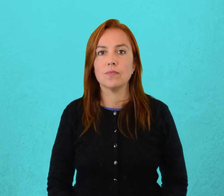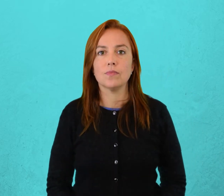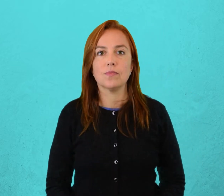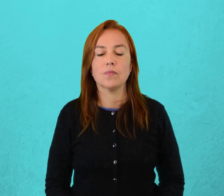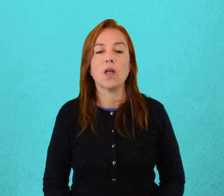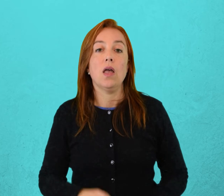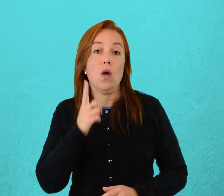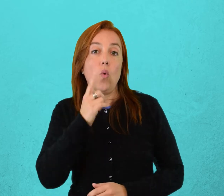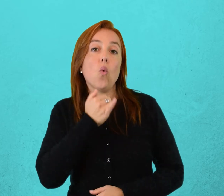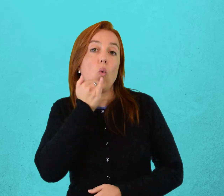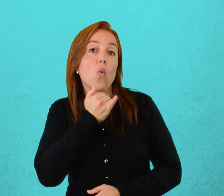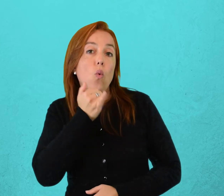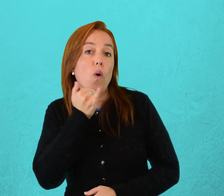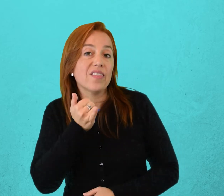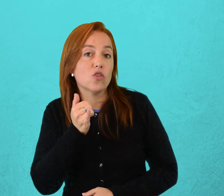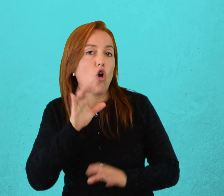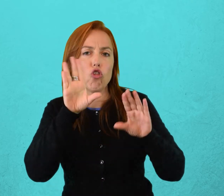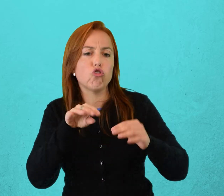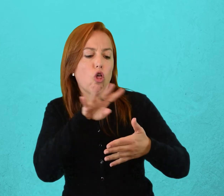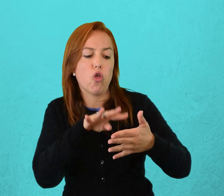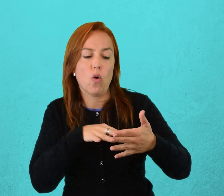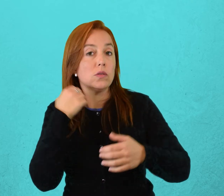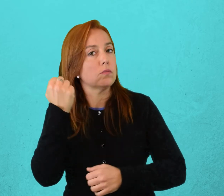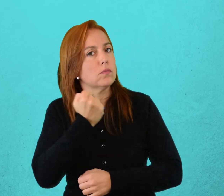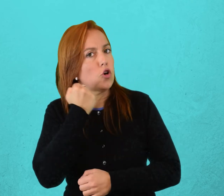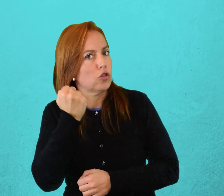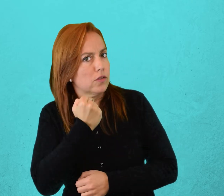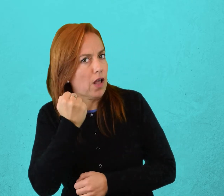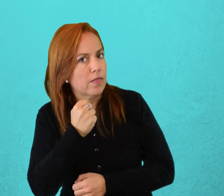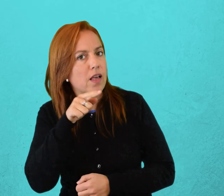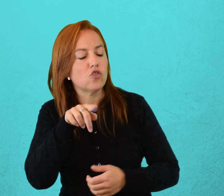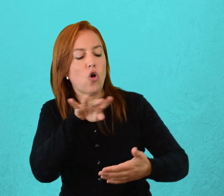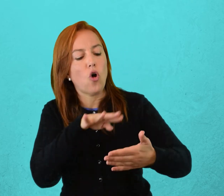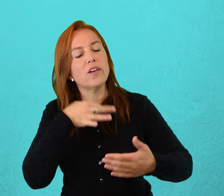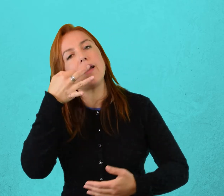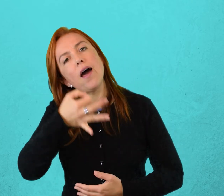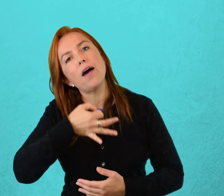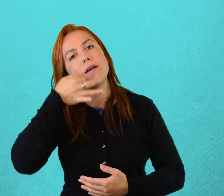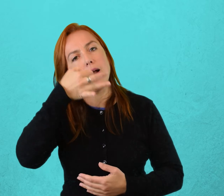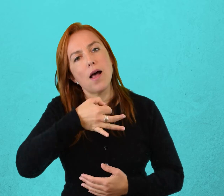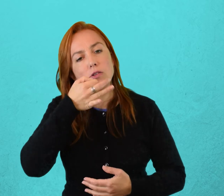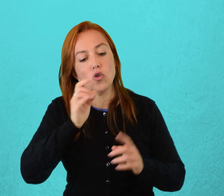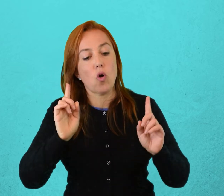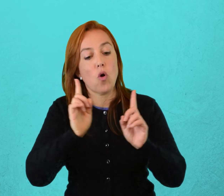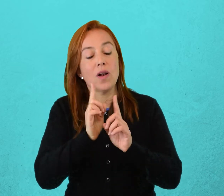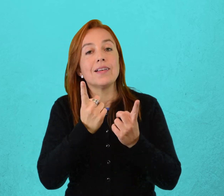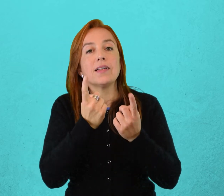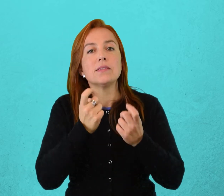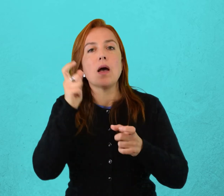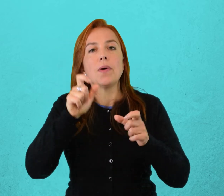En un cuento, nada de lo que se dice sobra. Es una narración breve que debe mantener la tensión,